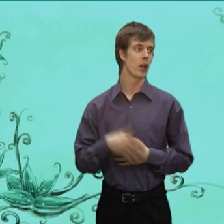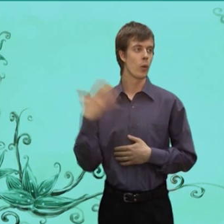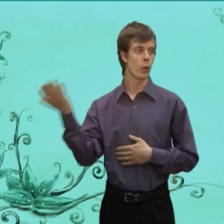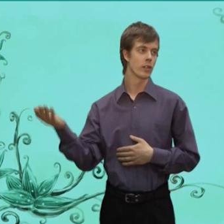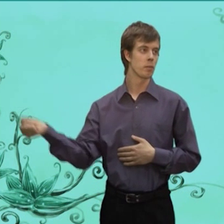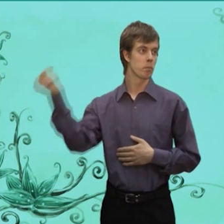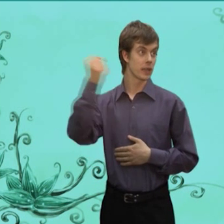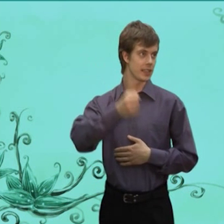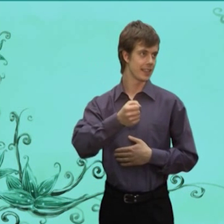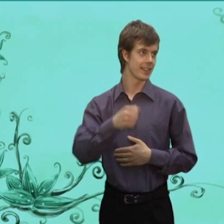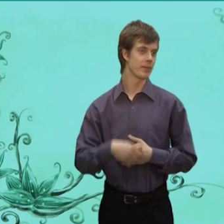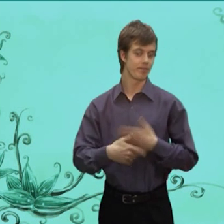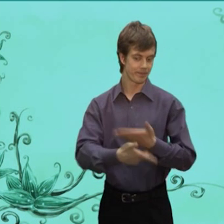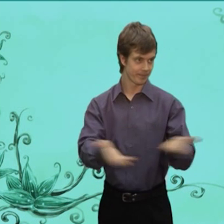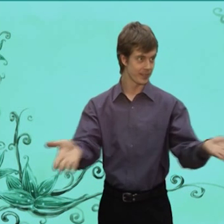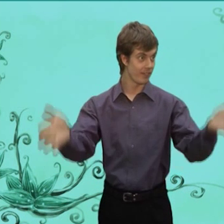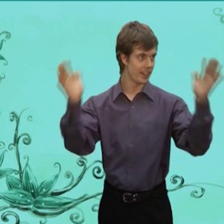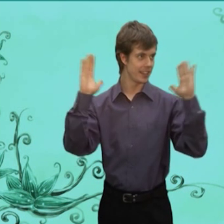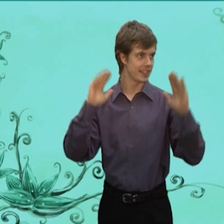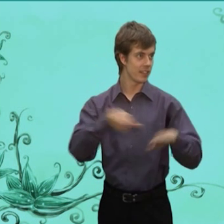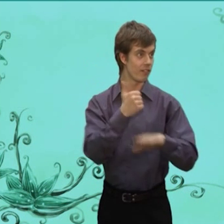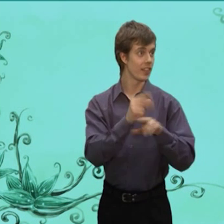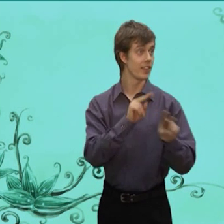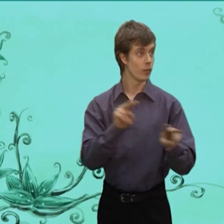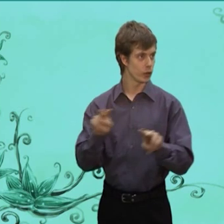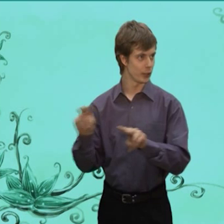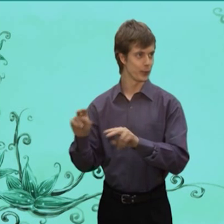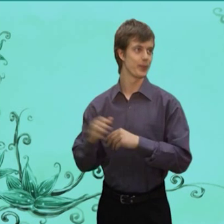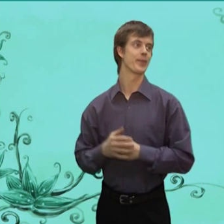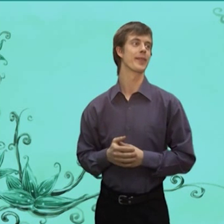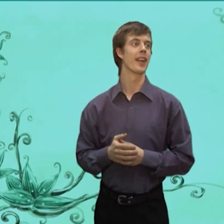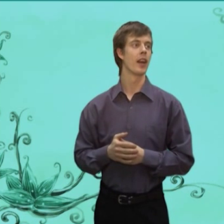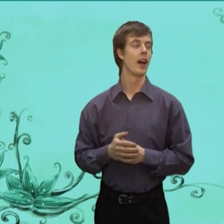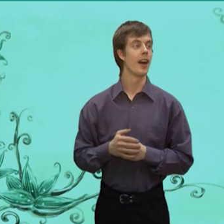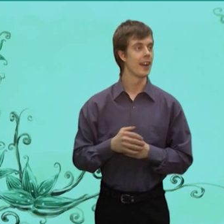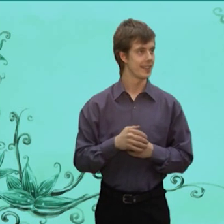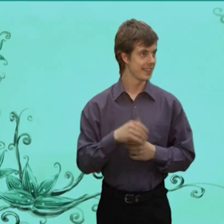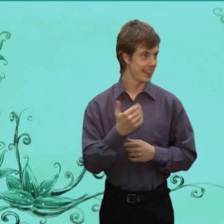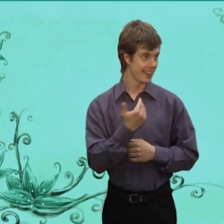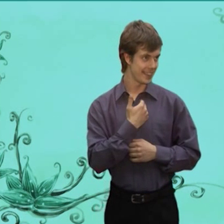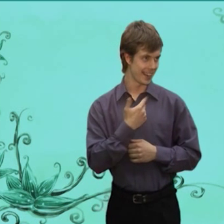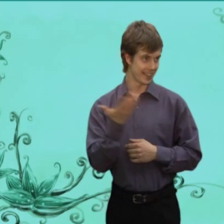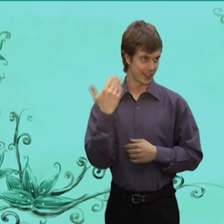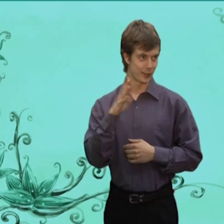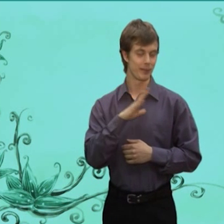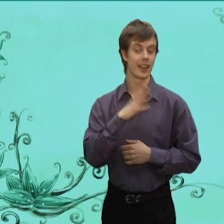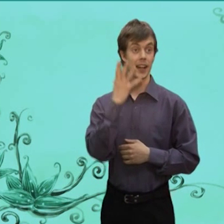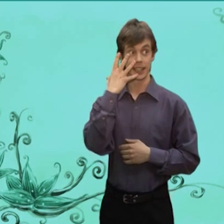Он К нам В лес Прислан Воеводой Я Раньше Была